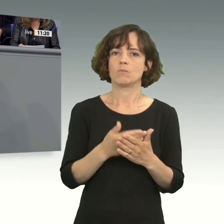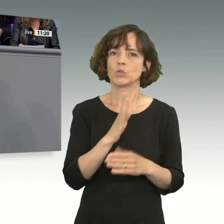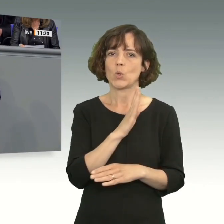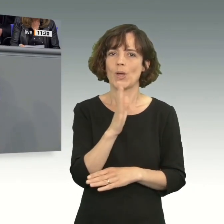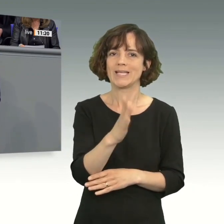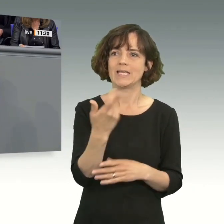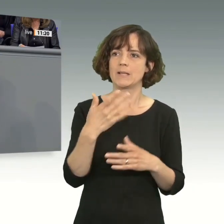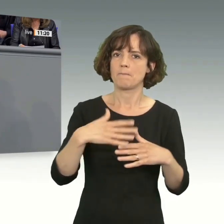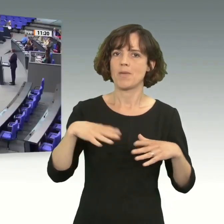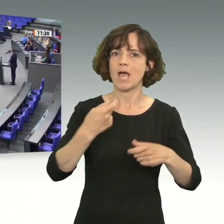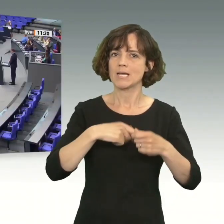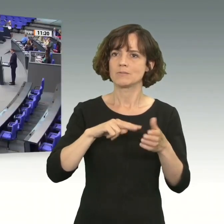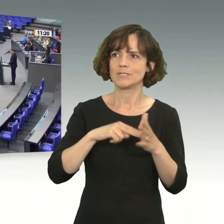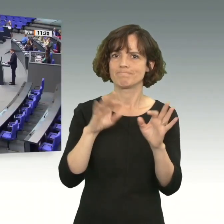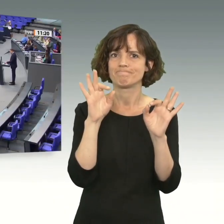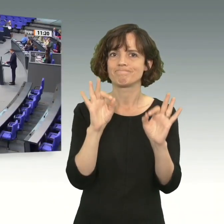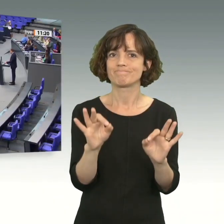Handelspolitik, die engagierter ist.